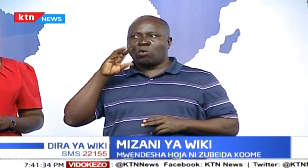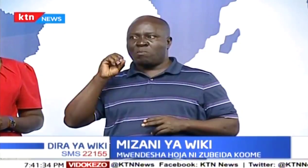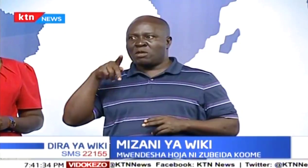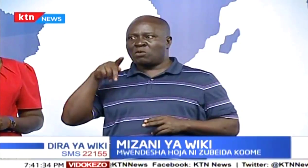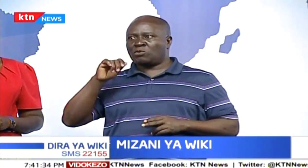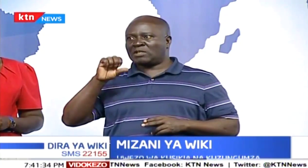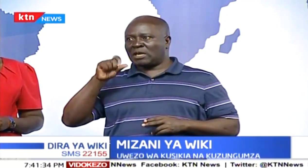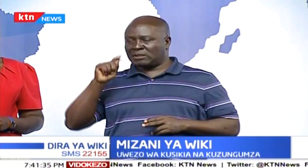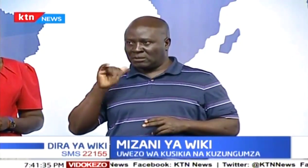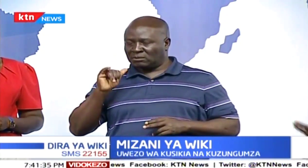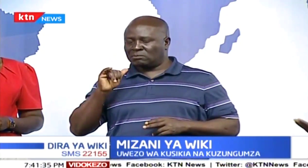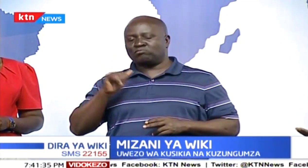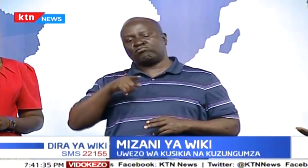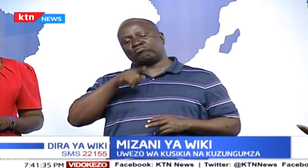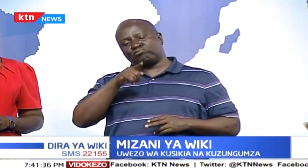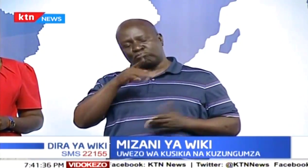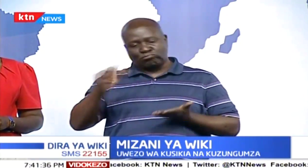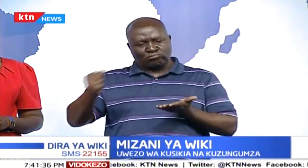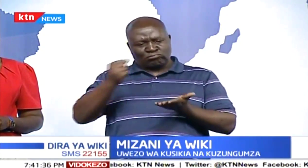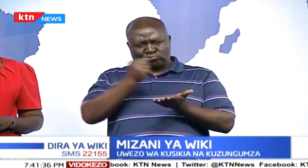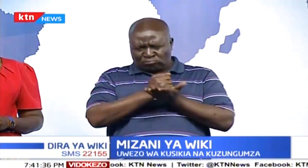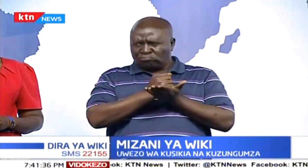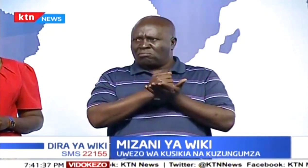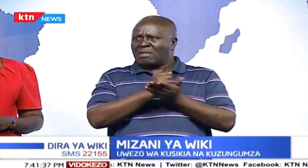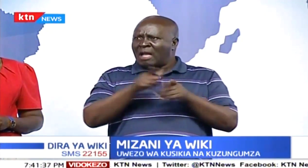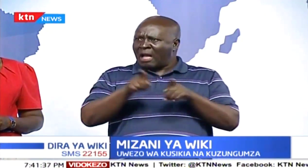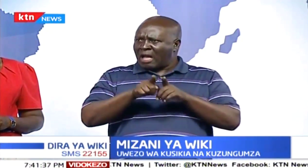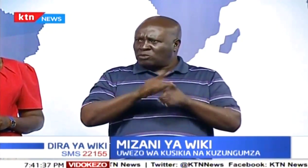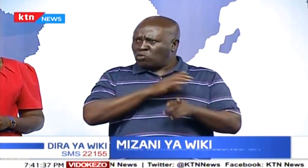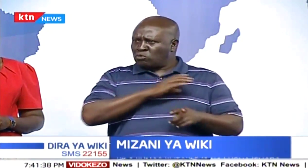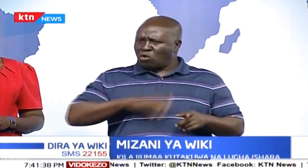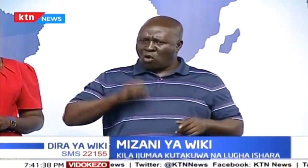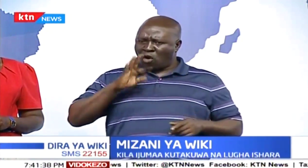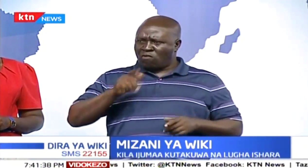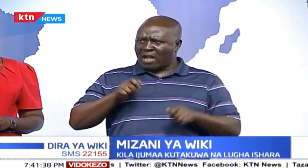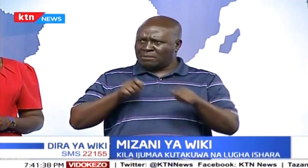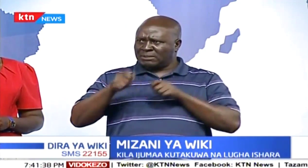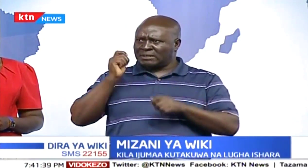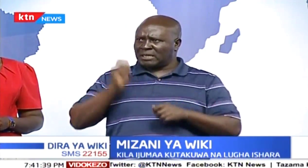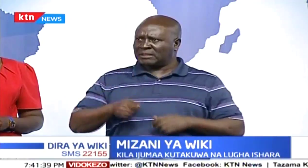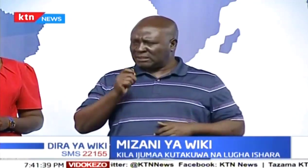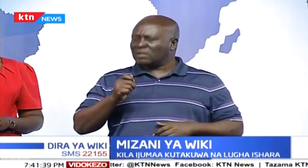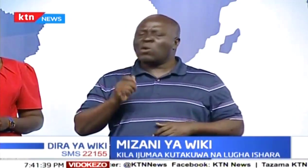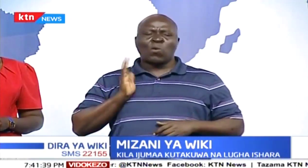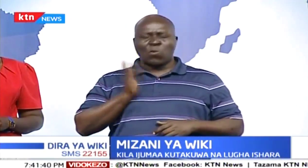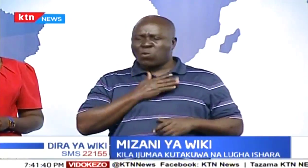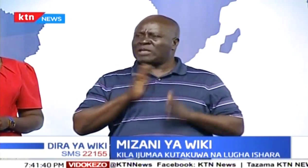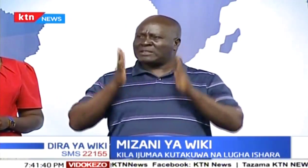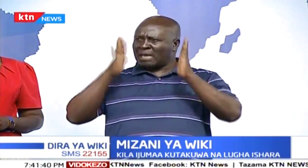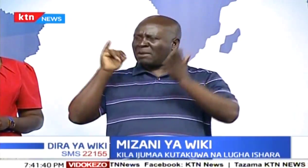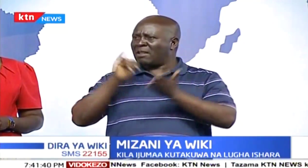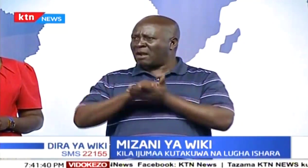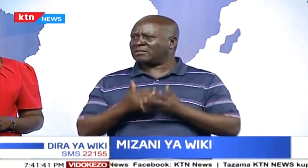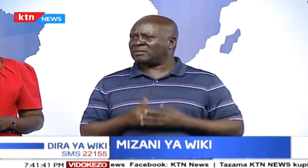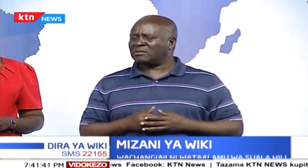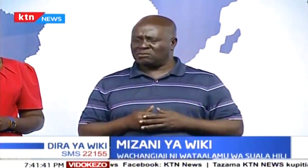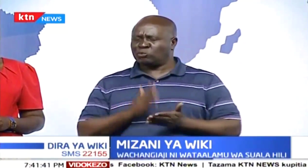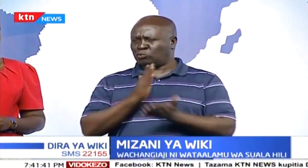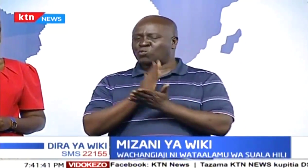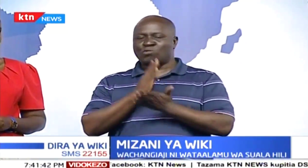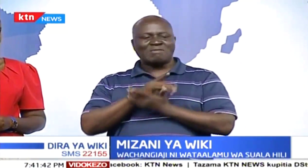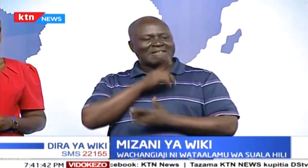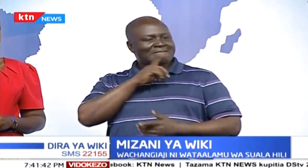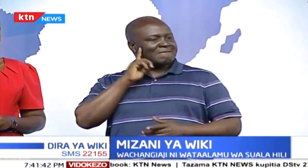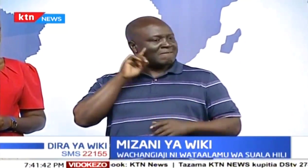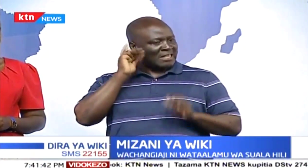Na pia ukonfano, juzitu, kuna komisho na mmoja ambaye